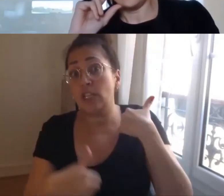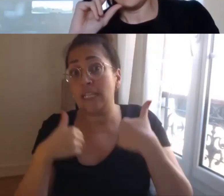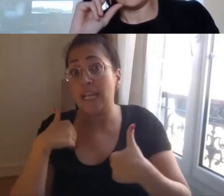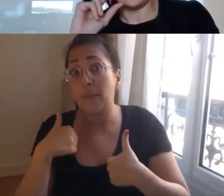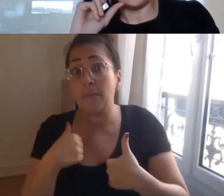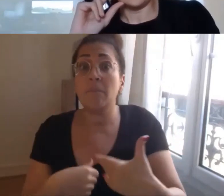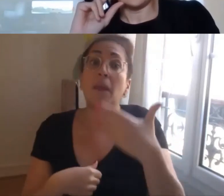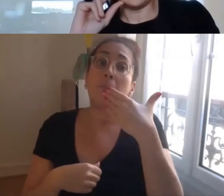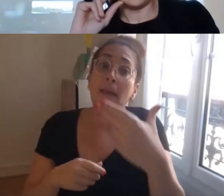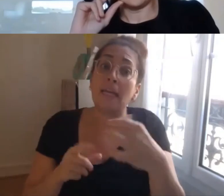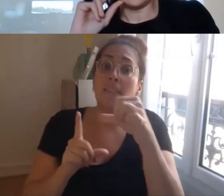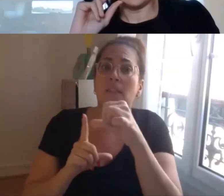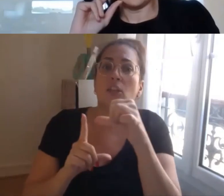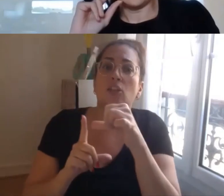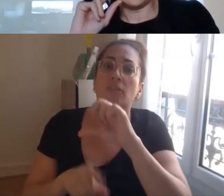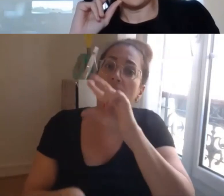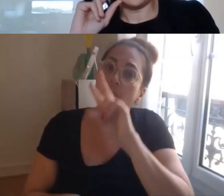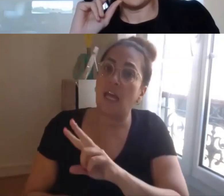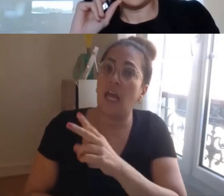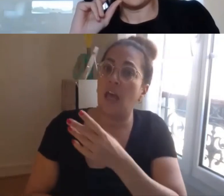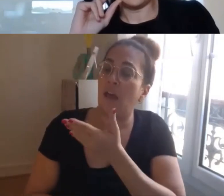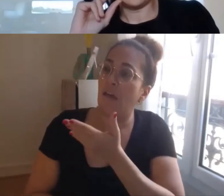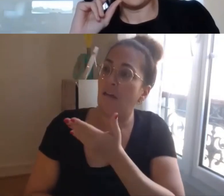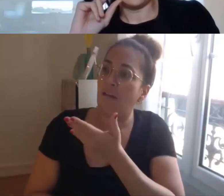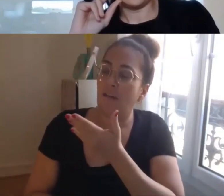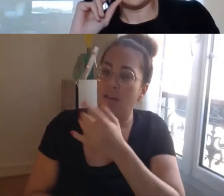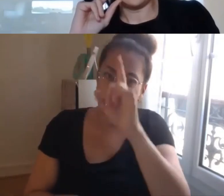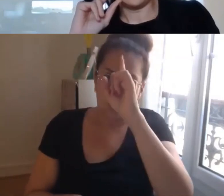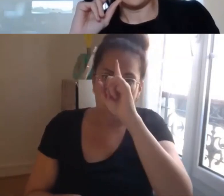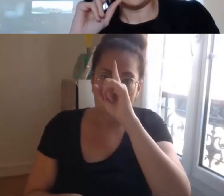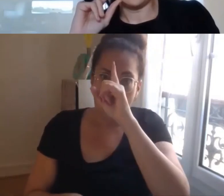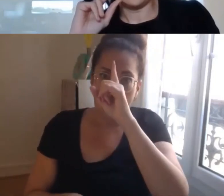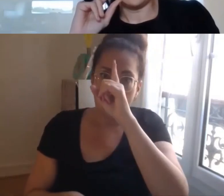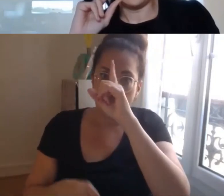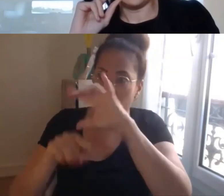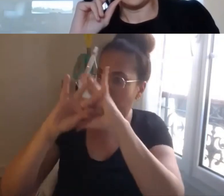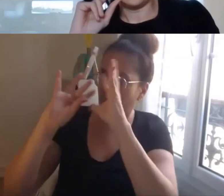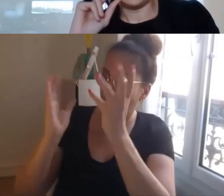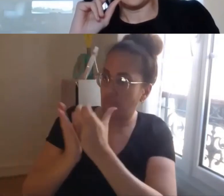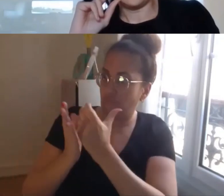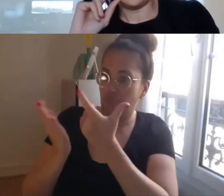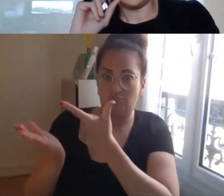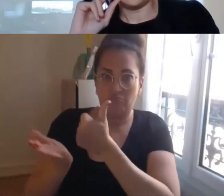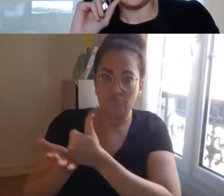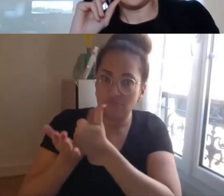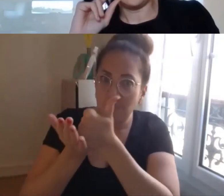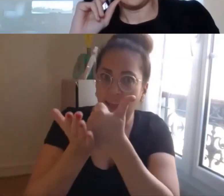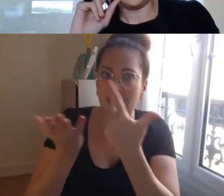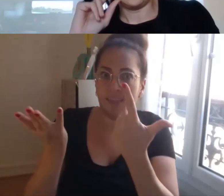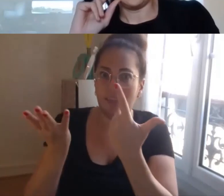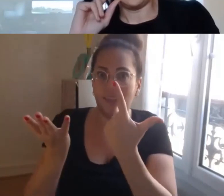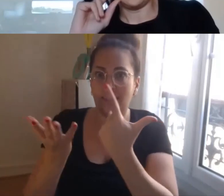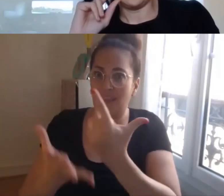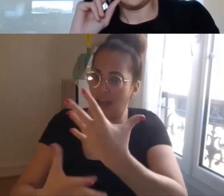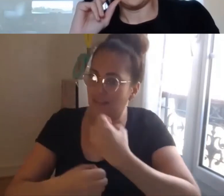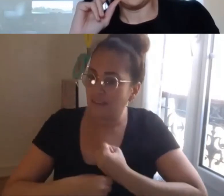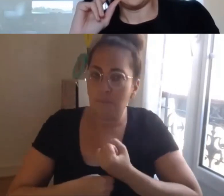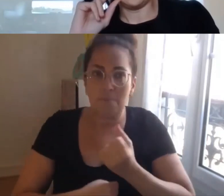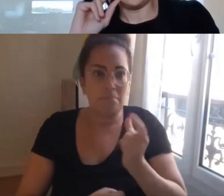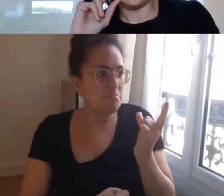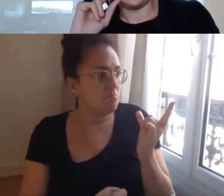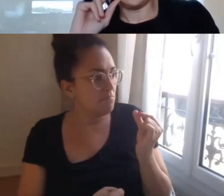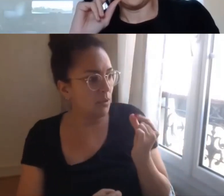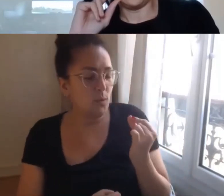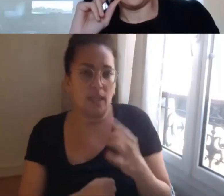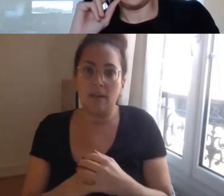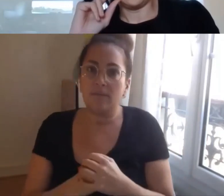à la GEPHIP pour aider en règle générale pour avoir conclu ce partenariat et très souvent il faut bien le